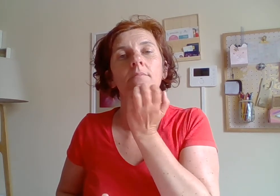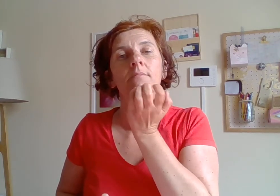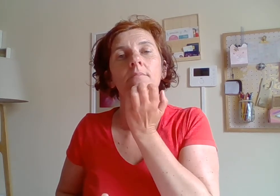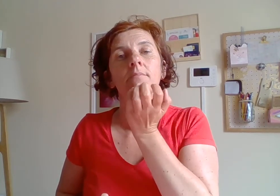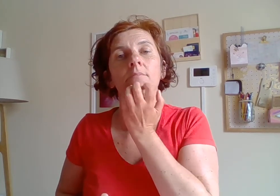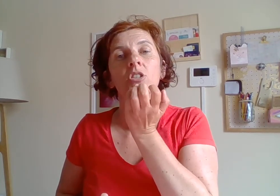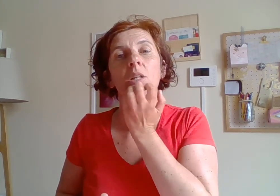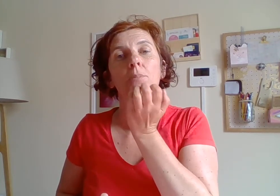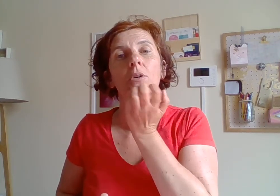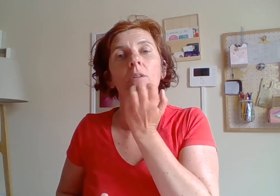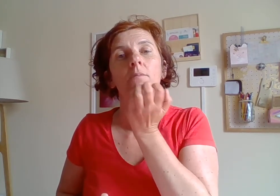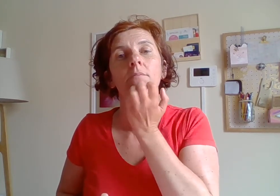J'ai peur.